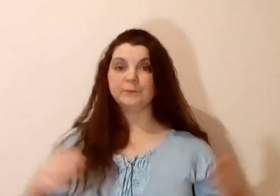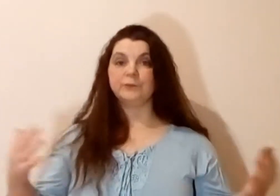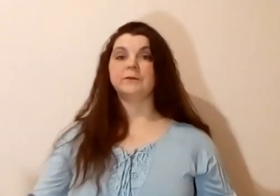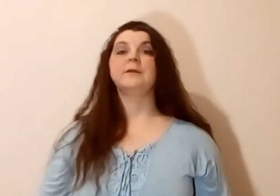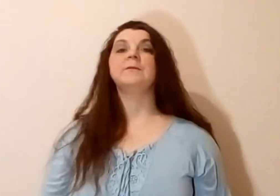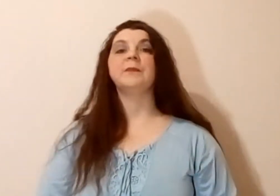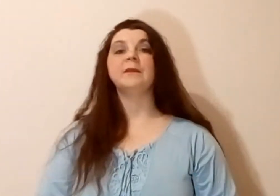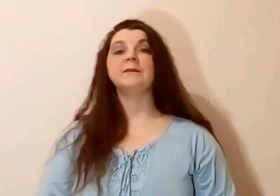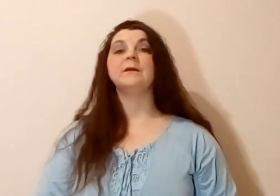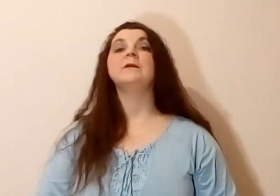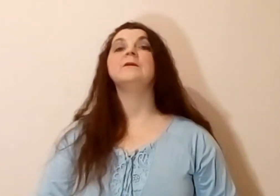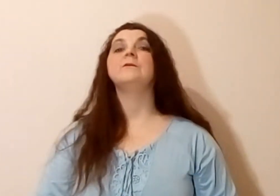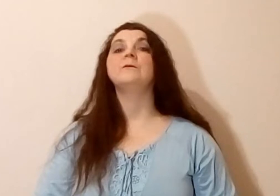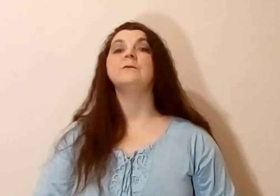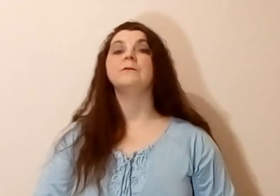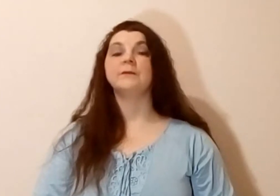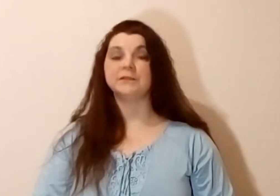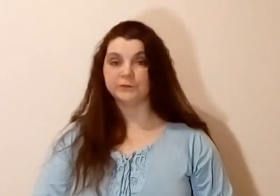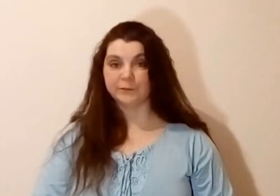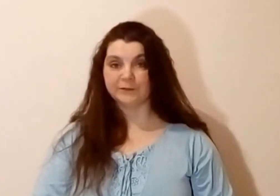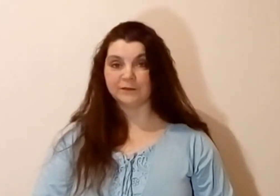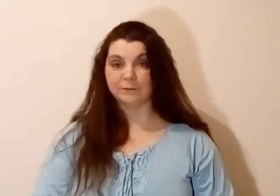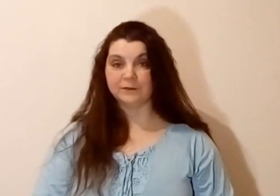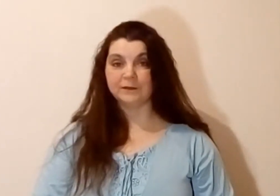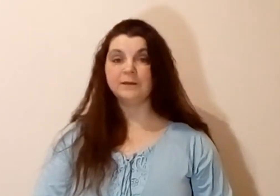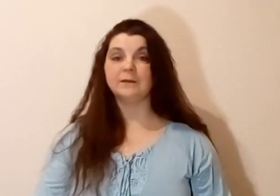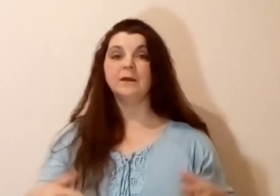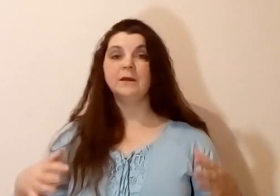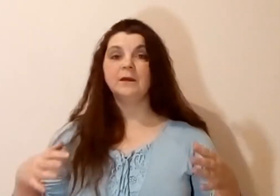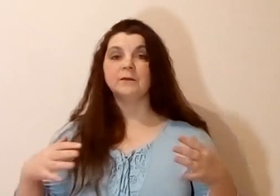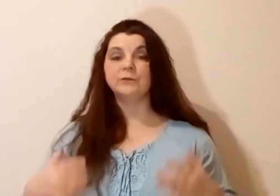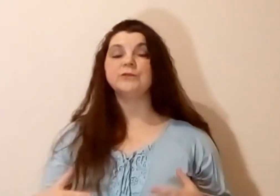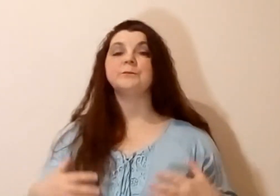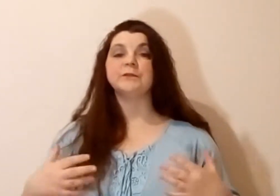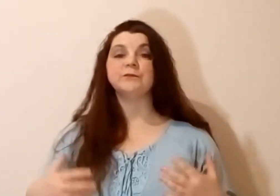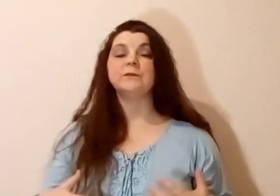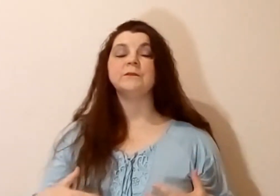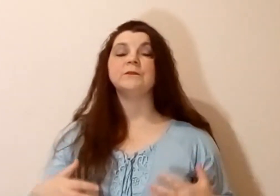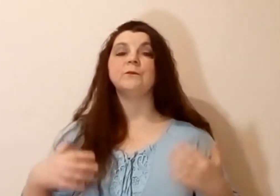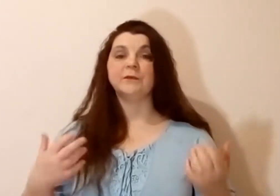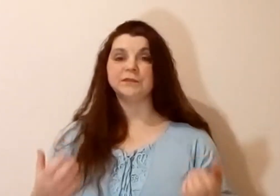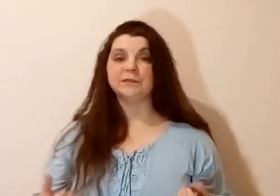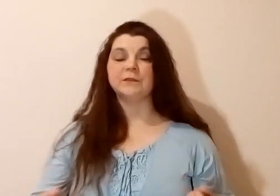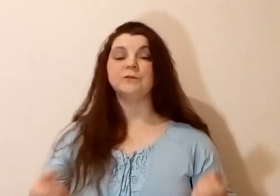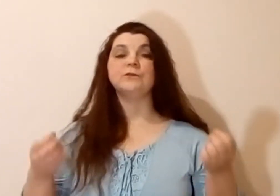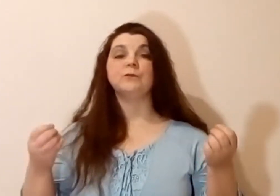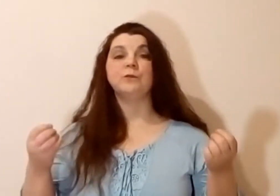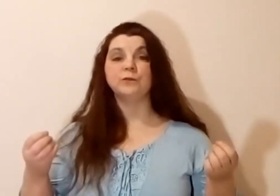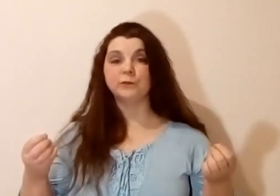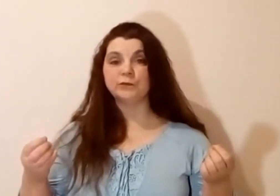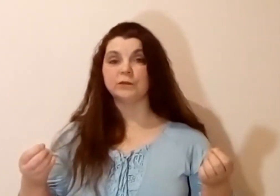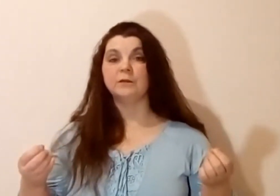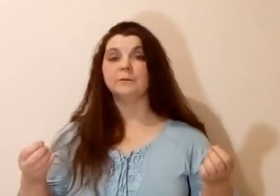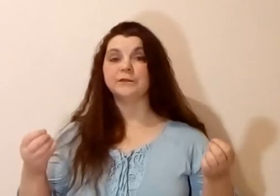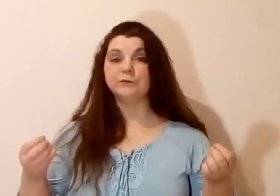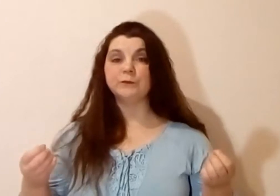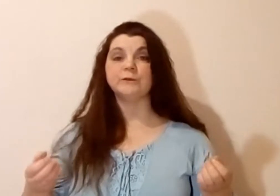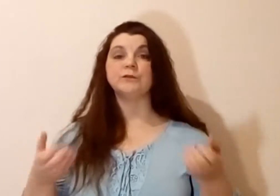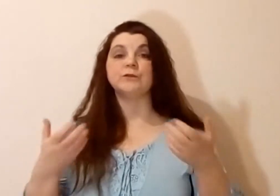пункт это ваш собственный собеседник должен почувствовать уважение, то есть он должен почувствовать, что